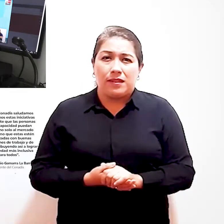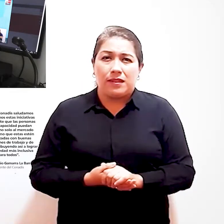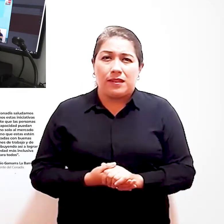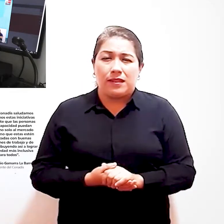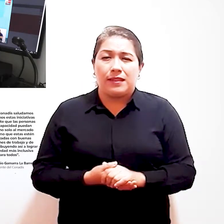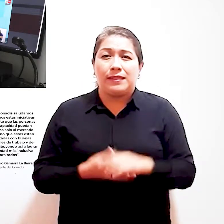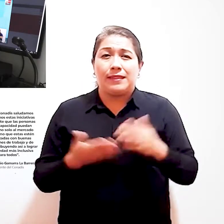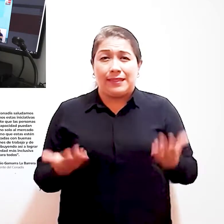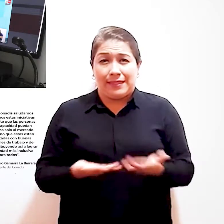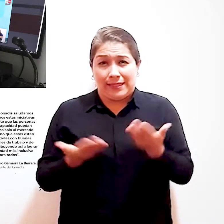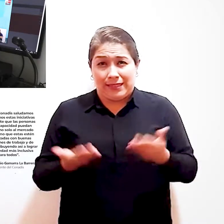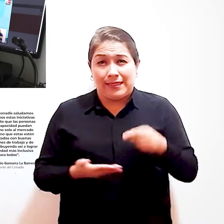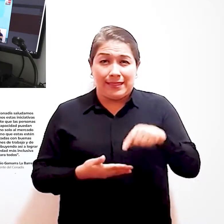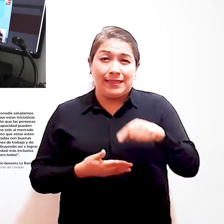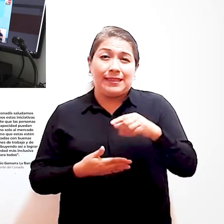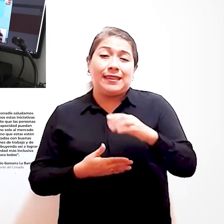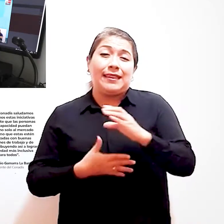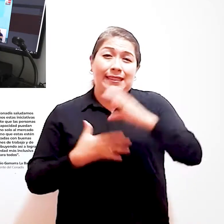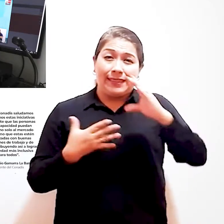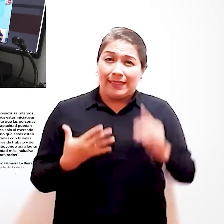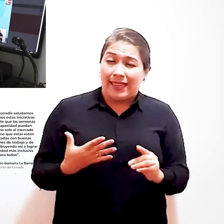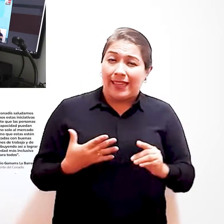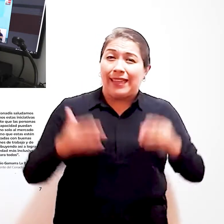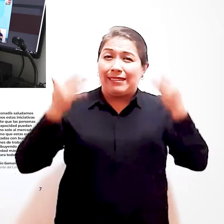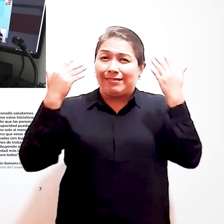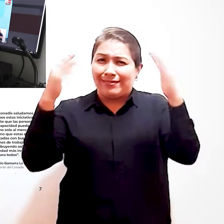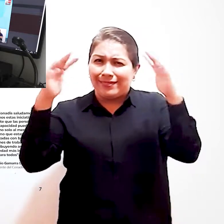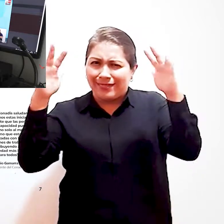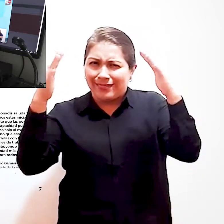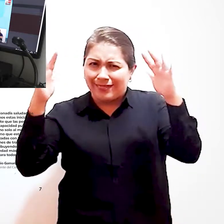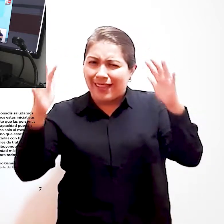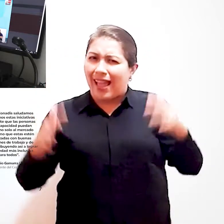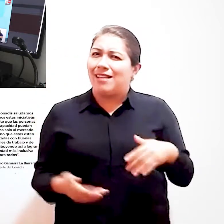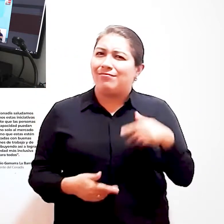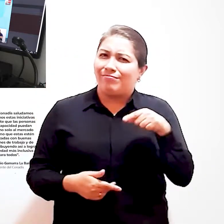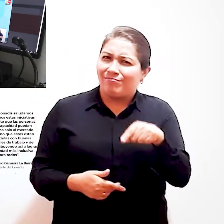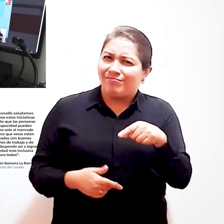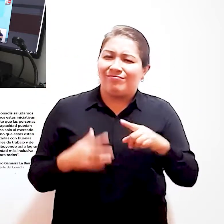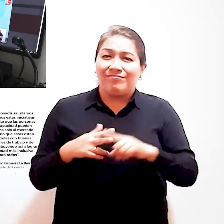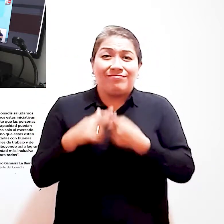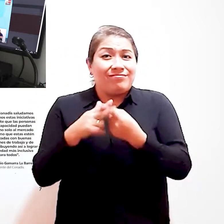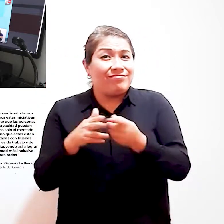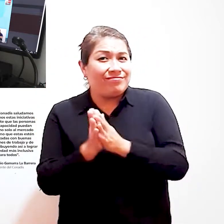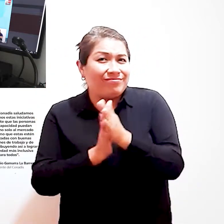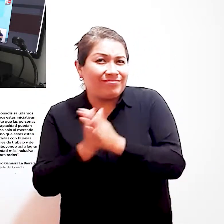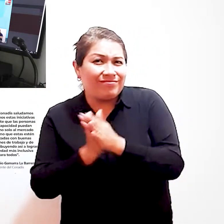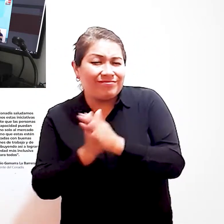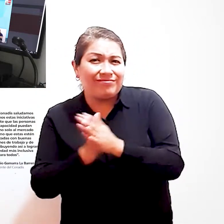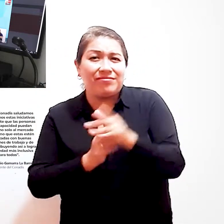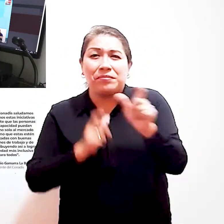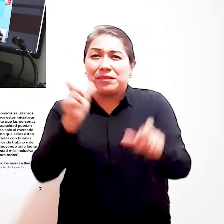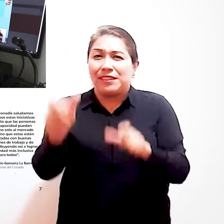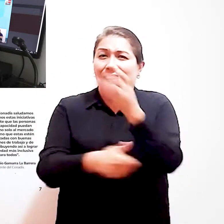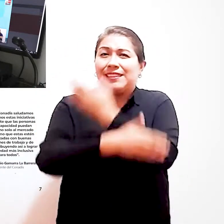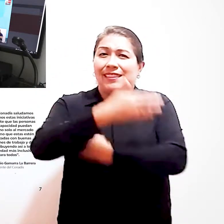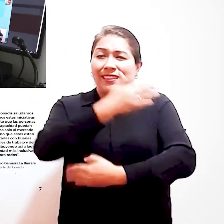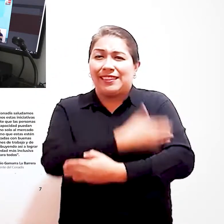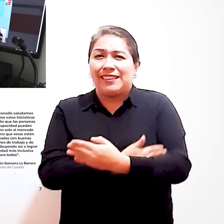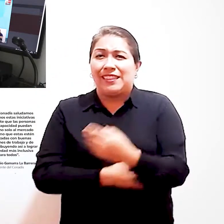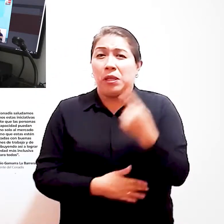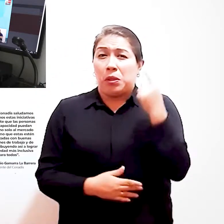etcétera Desde Conadis, saludamos y felicitamos estas iniciativas que permite que las personas con